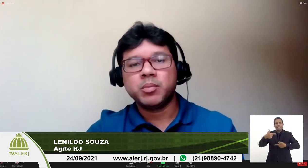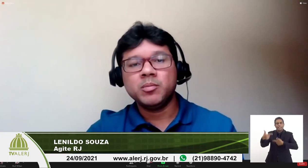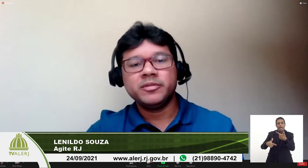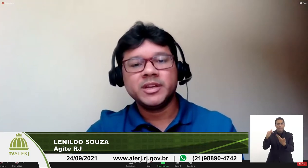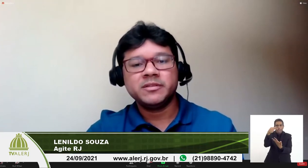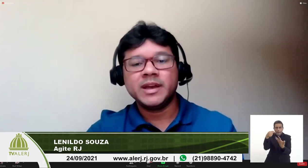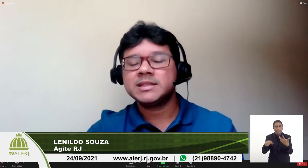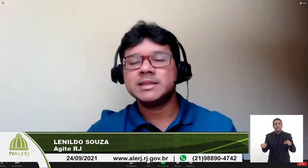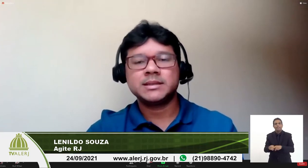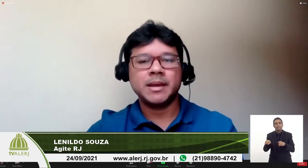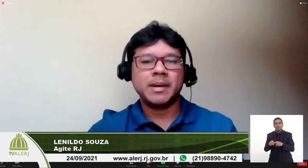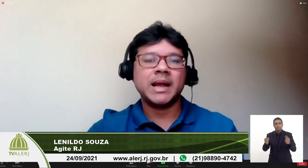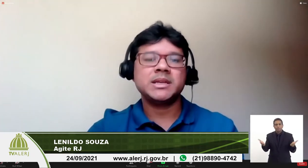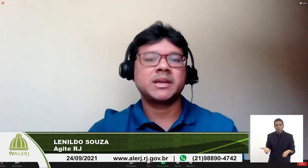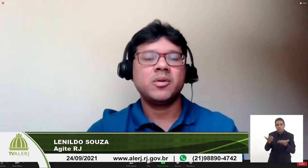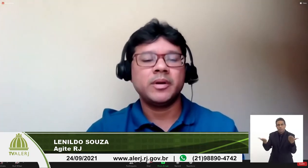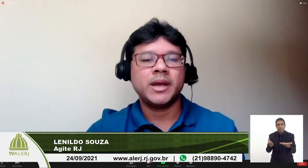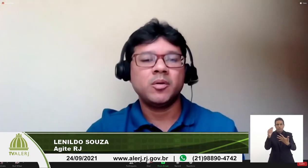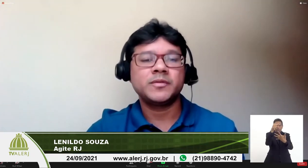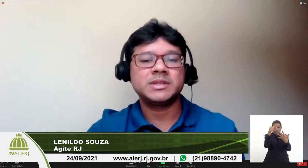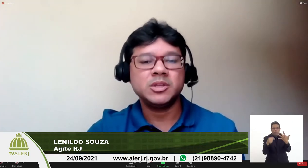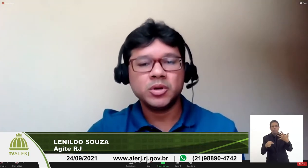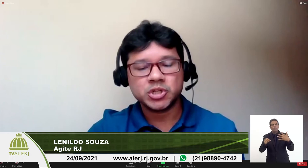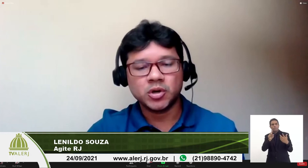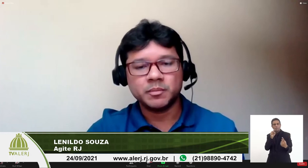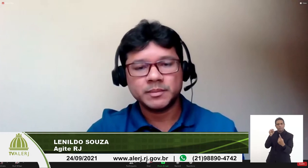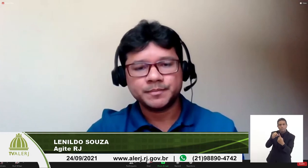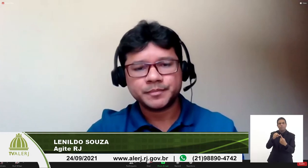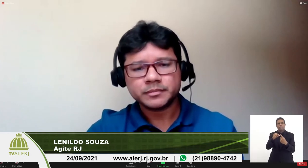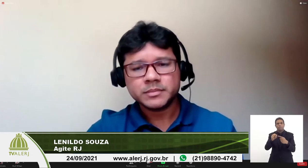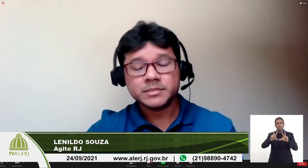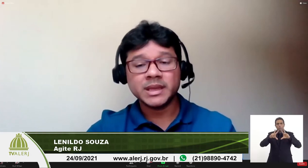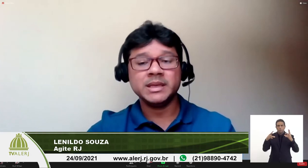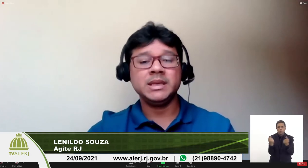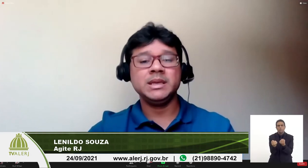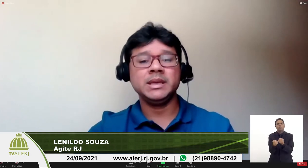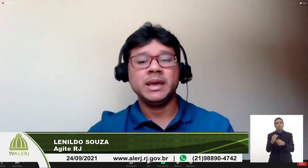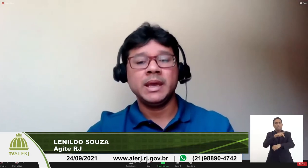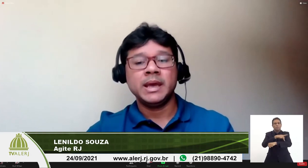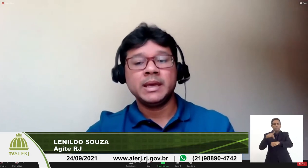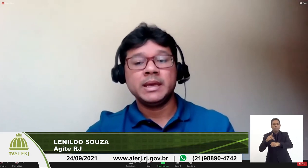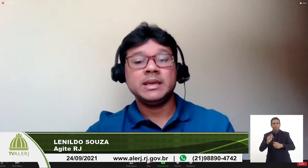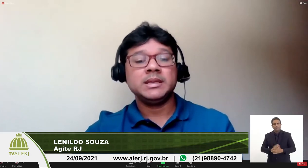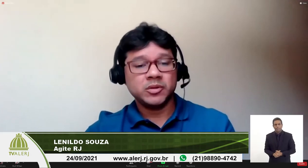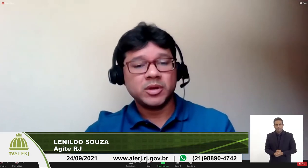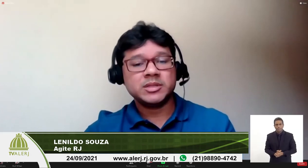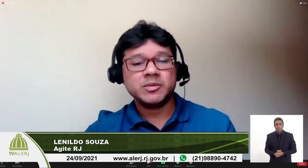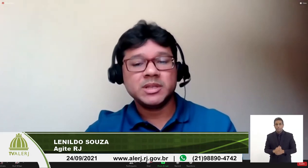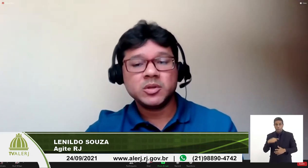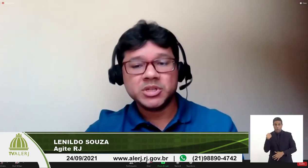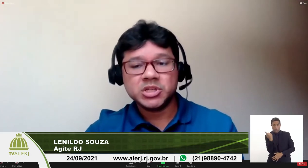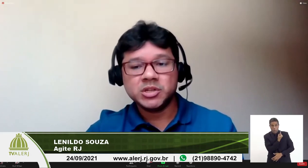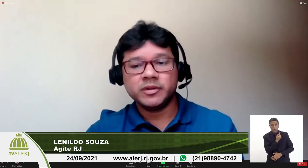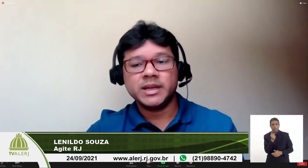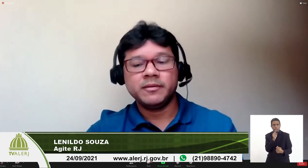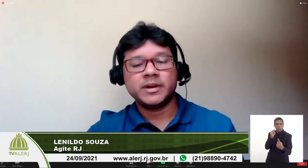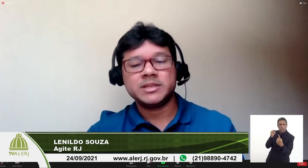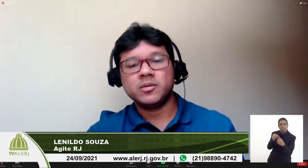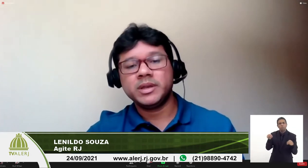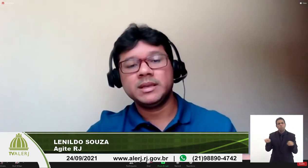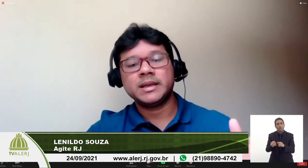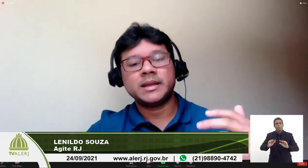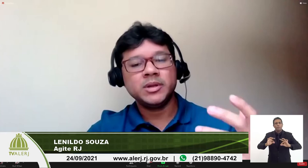e promover diversas temáticas oficina e workshop e nós estamos nesse objetivo